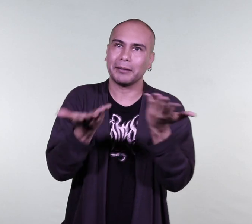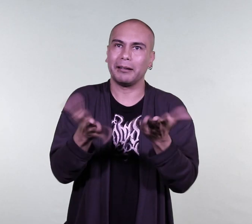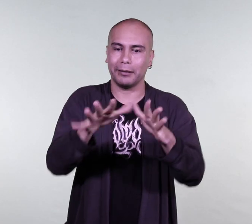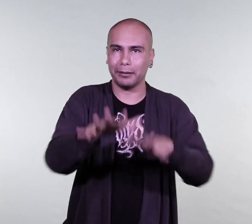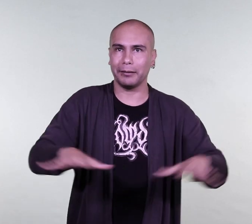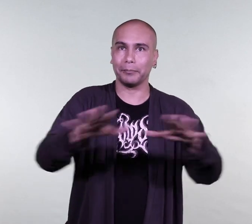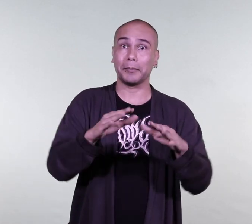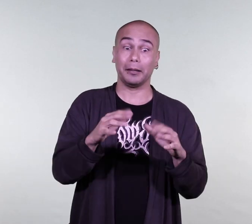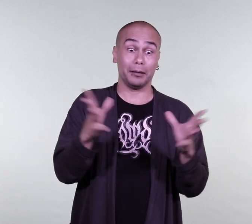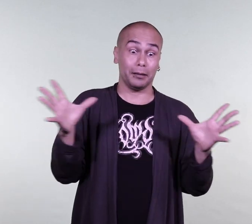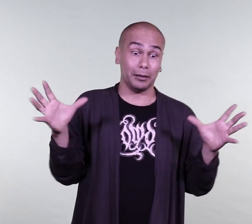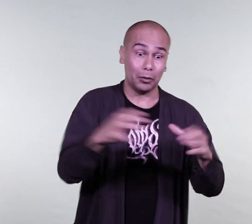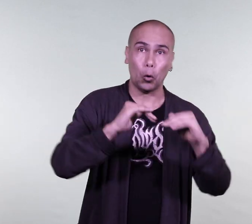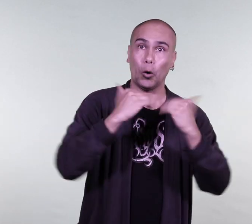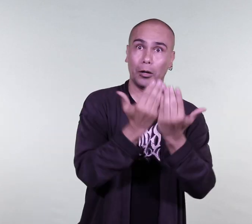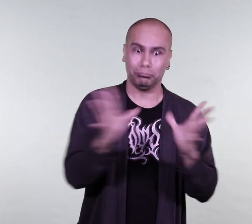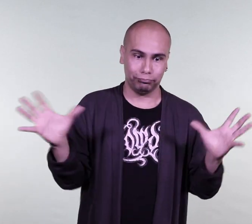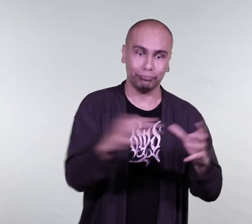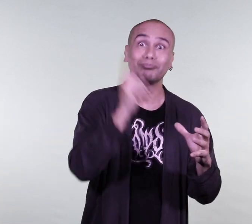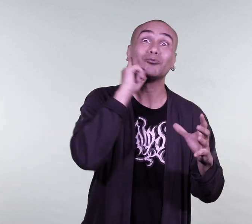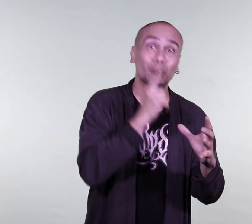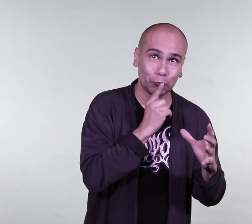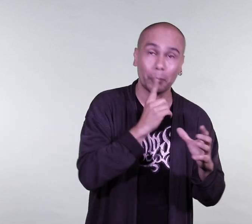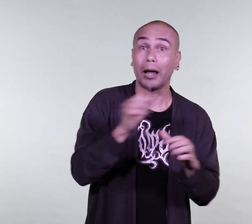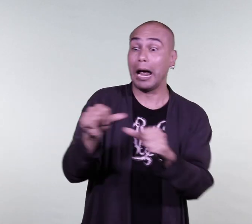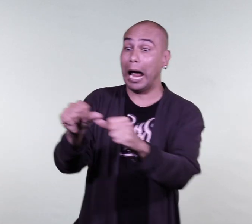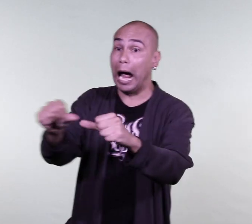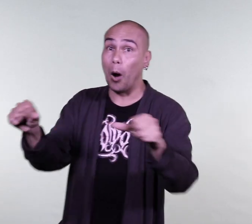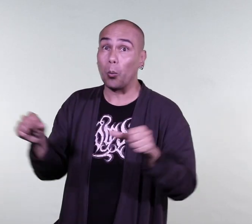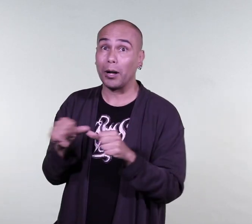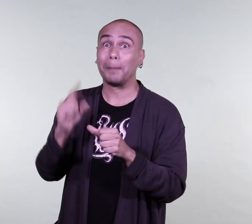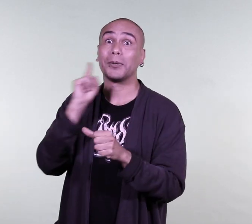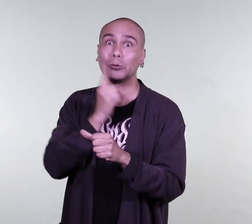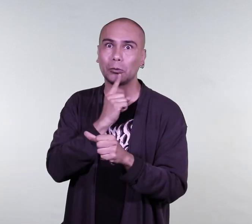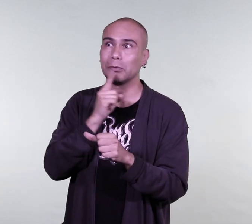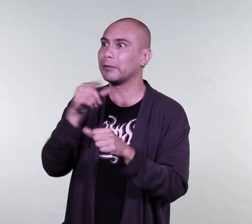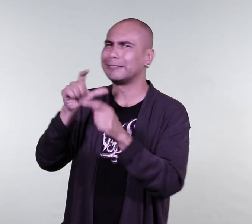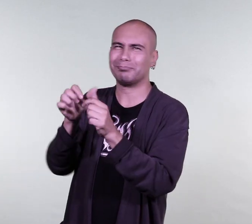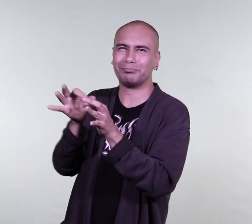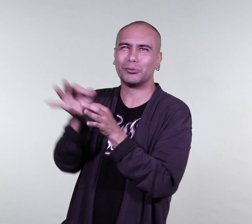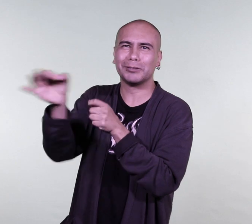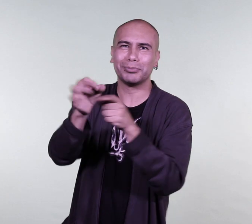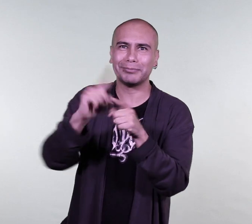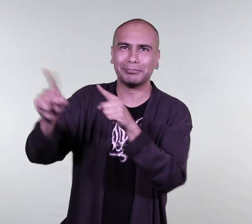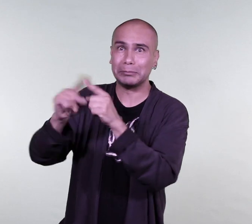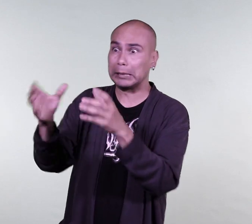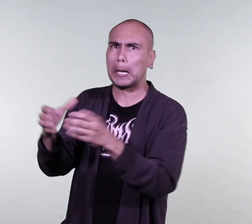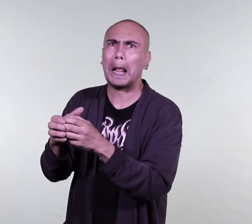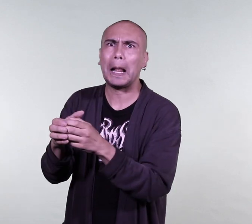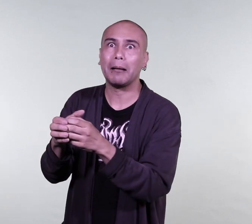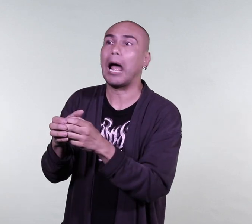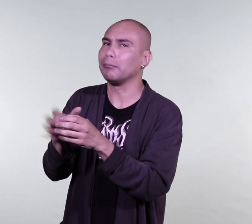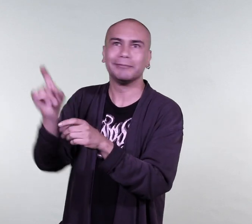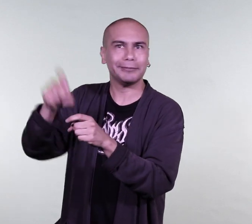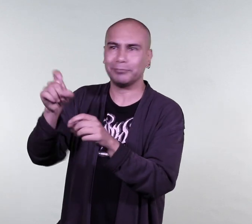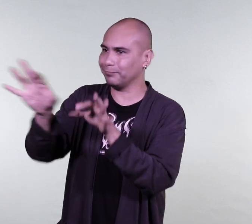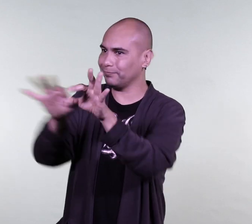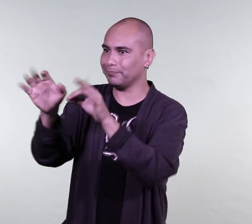sorda. De esta manera es importante cambiar este sistema educativo, realizar las adaptaciones necesarias